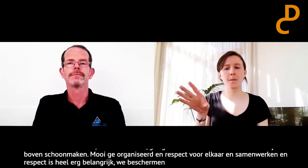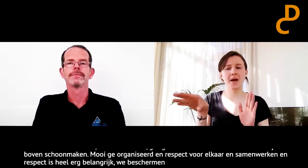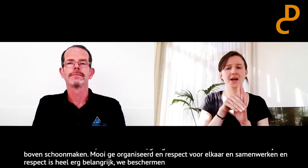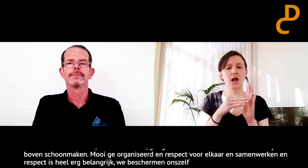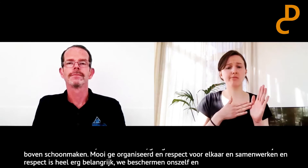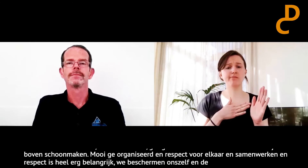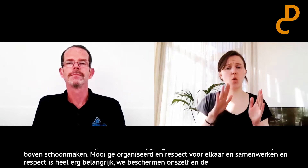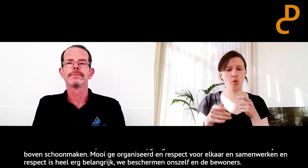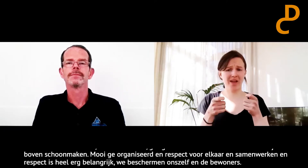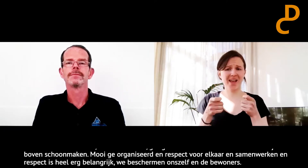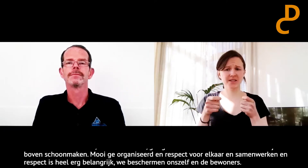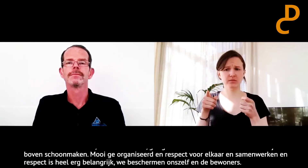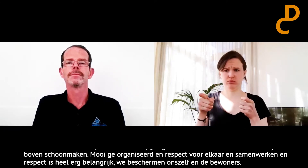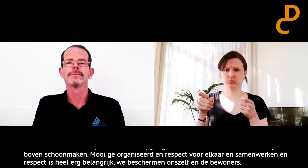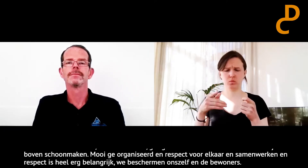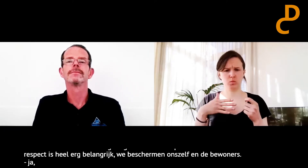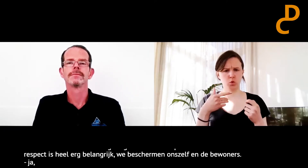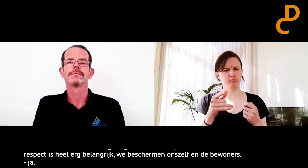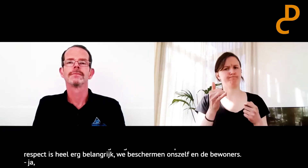Ja, maar die maatregelen van de overheid.